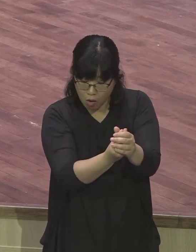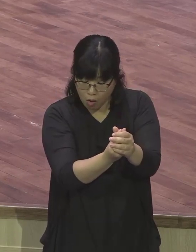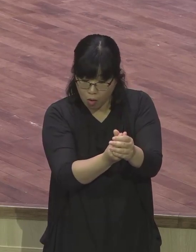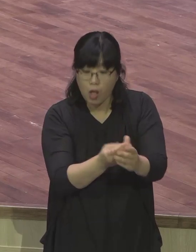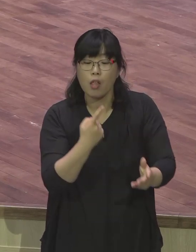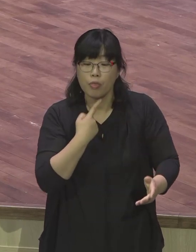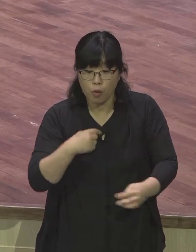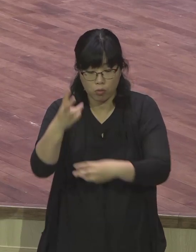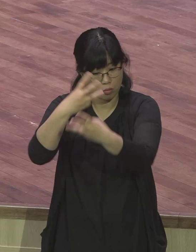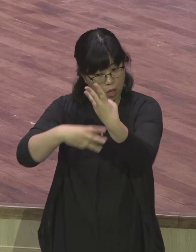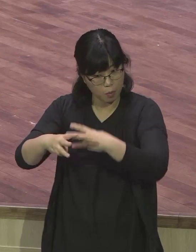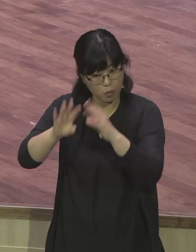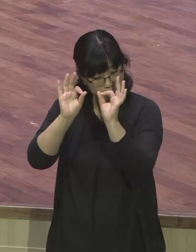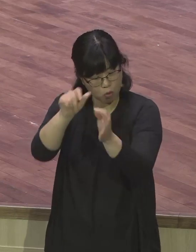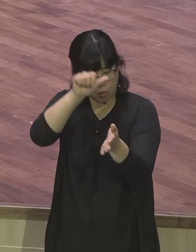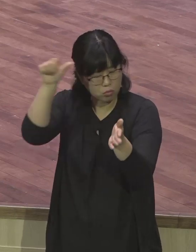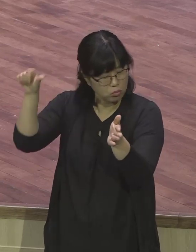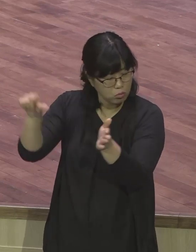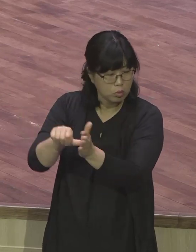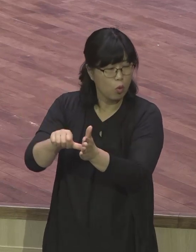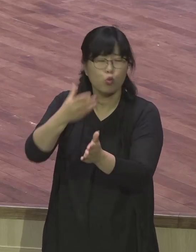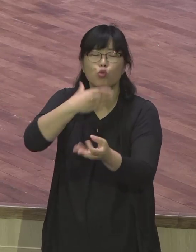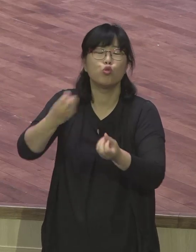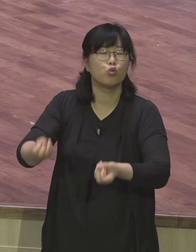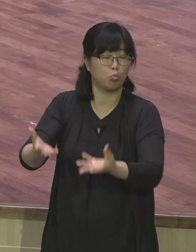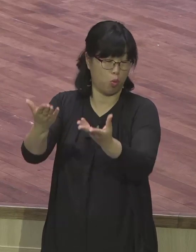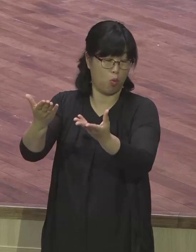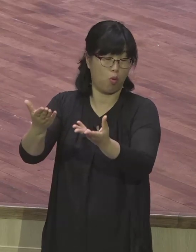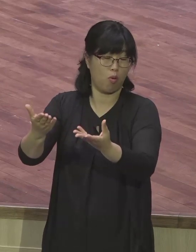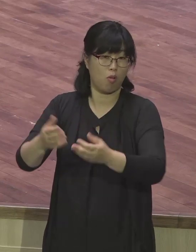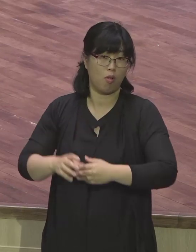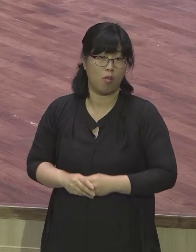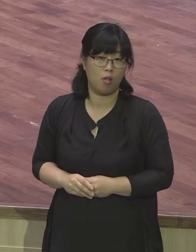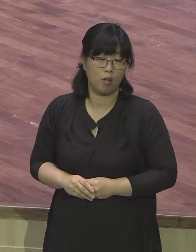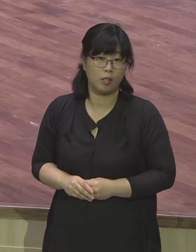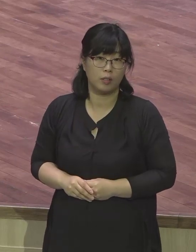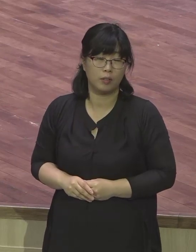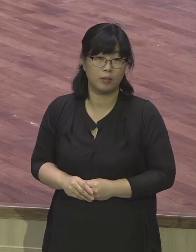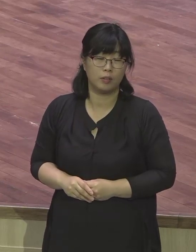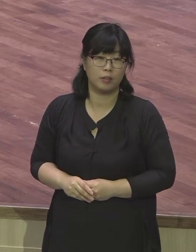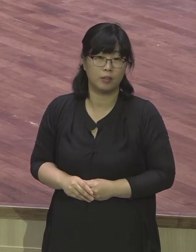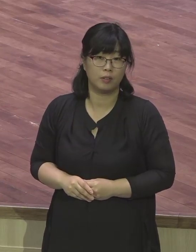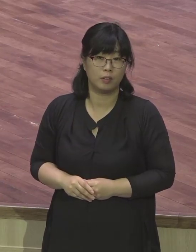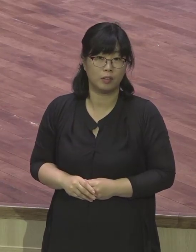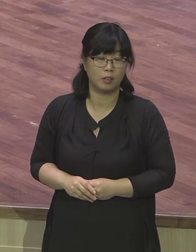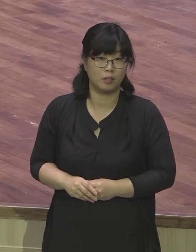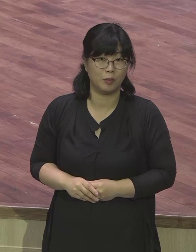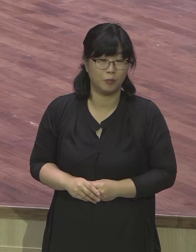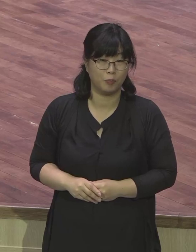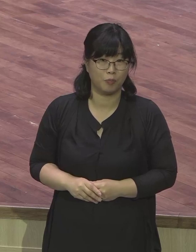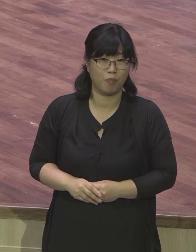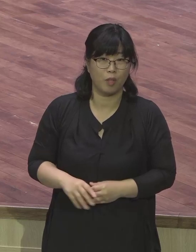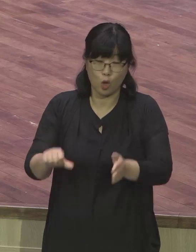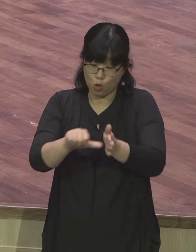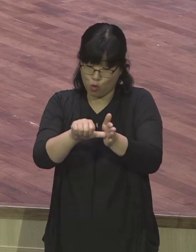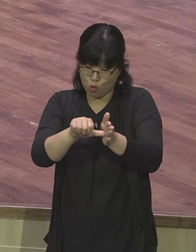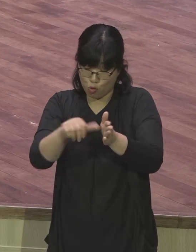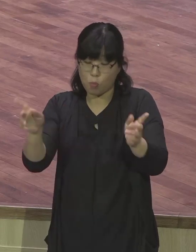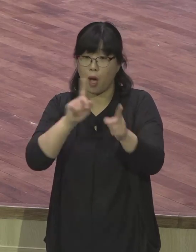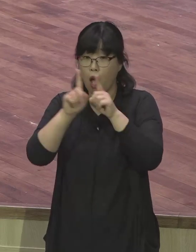현장에서 불신자를 전도해서 함께 예배를 드리고 있고 함께 제자의 응답까지 보는 사람이 3명 이상